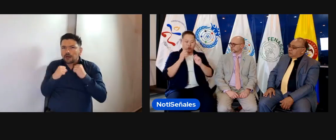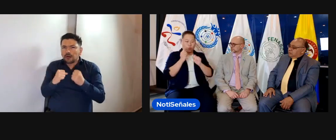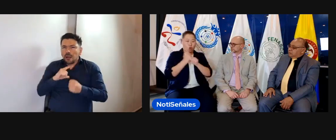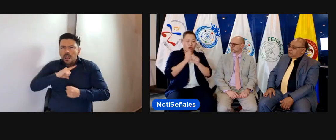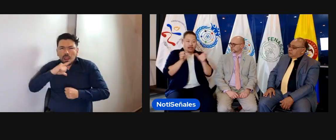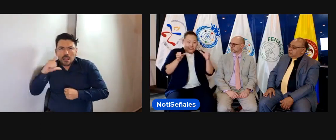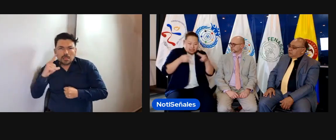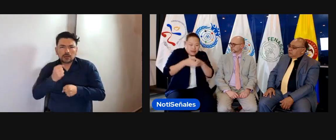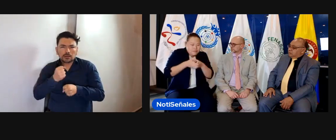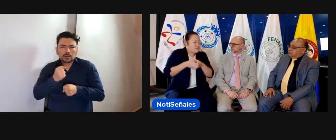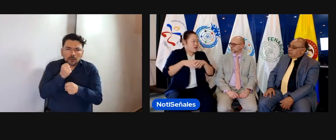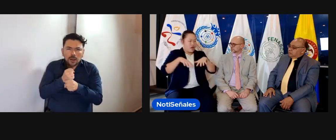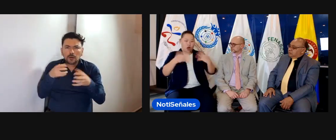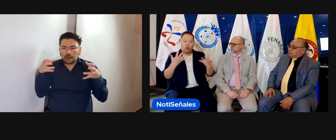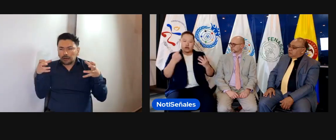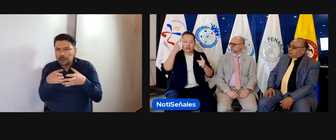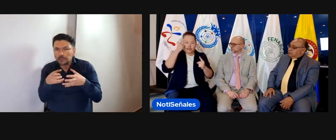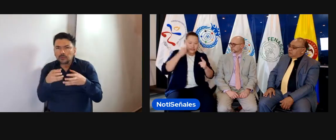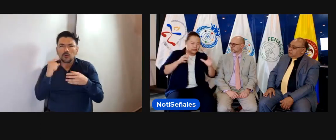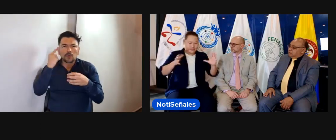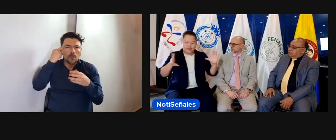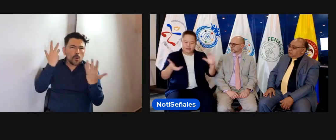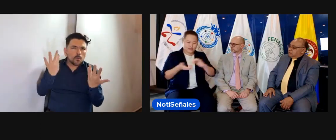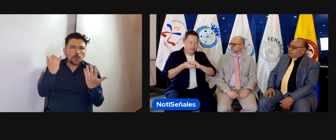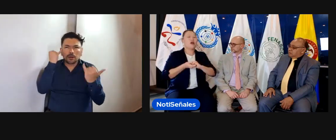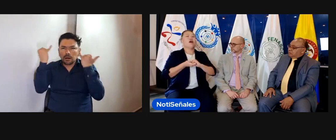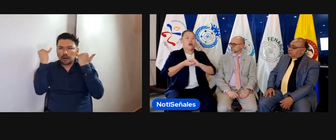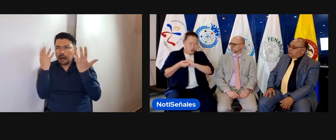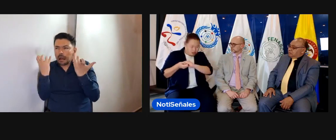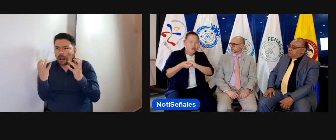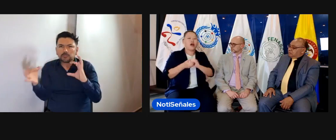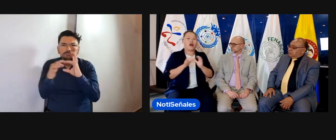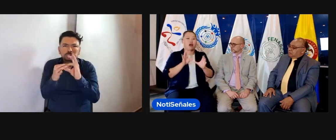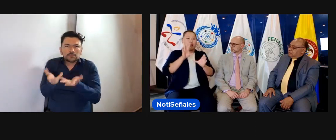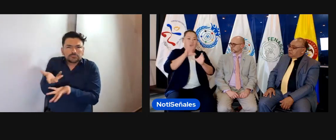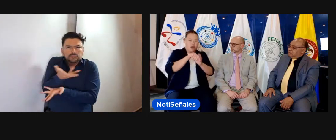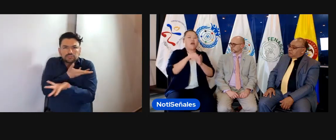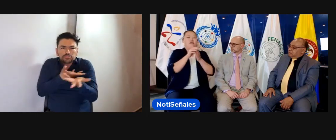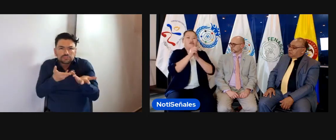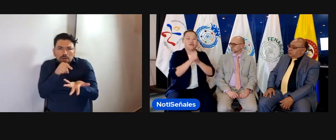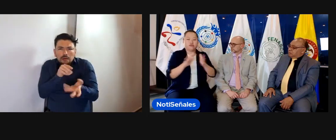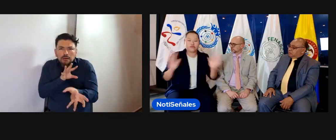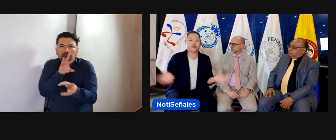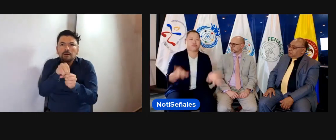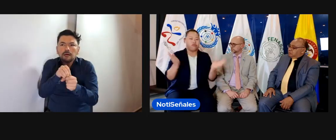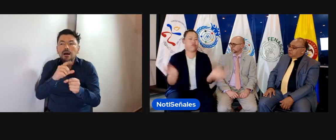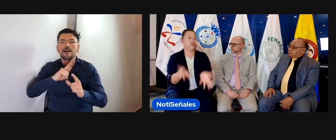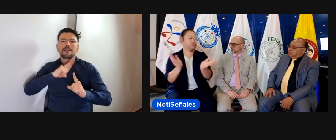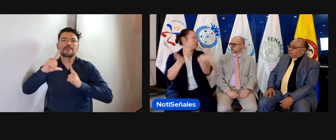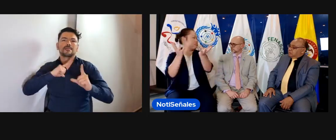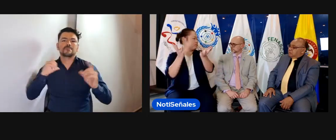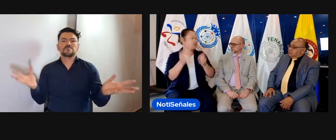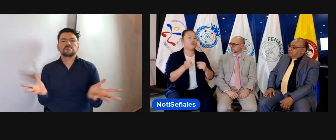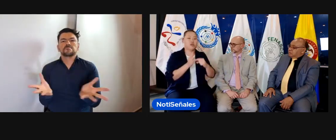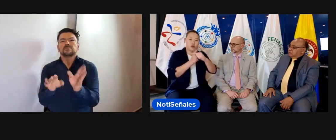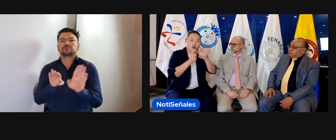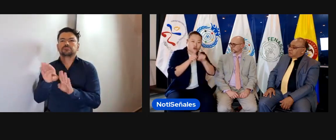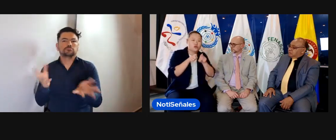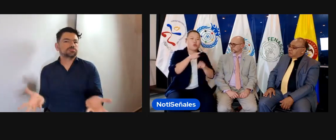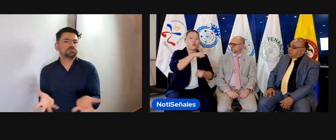mancomunado, un trabajo planeado, un trabajo de ver cómo nos unimos, qué acciones hacemos de